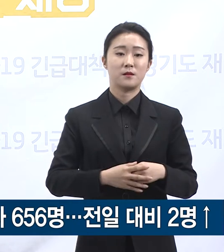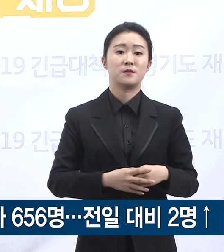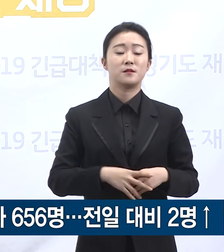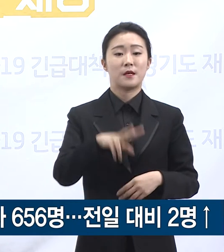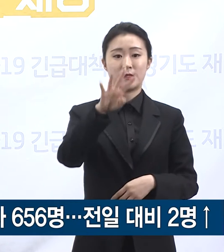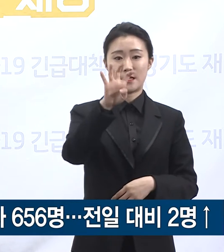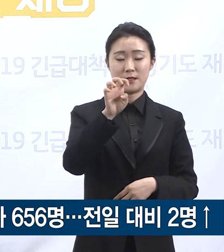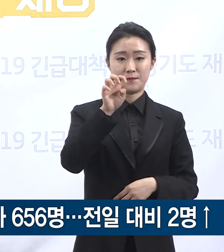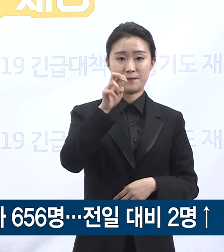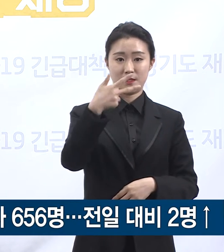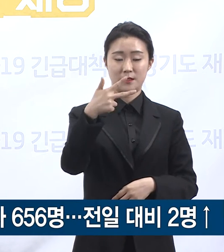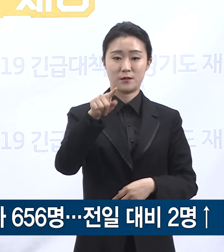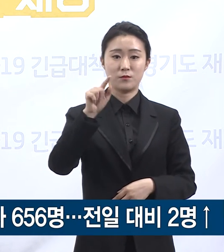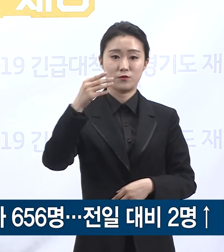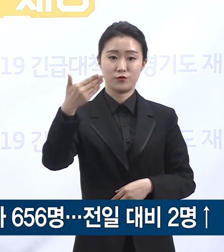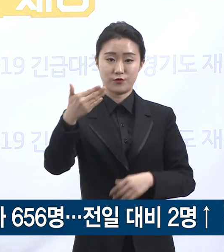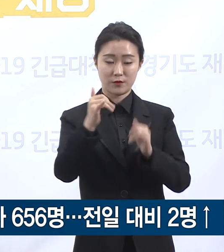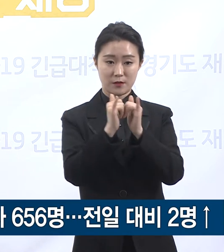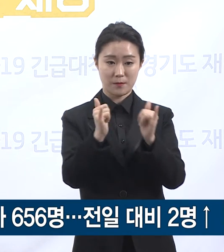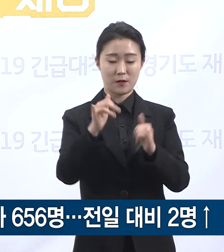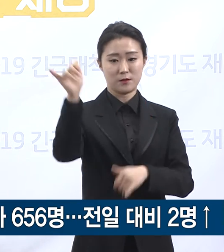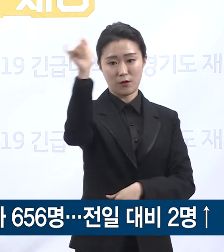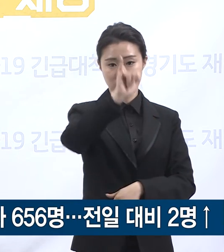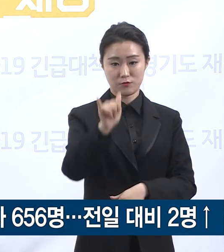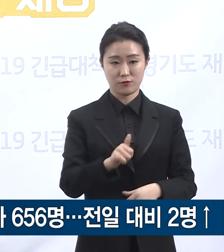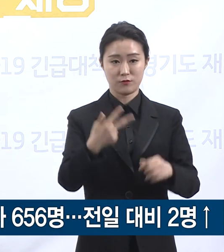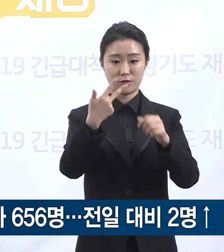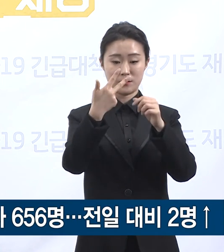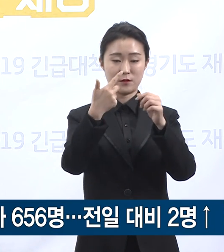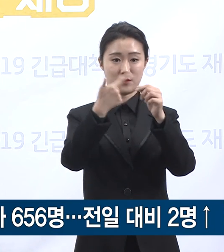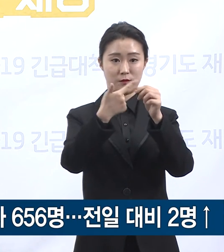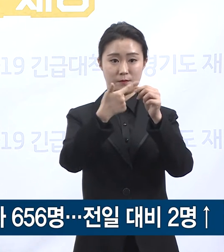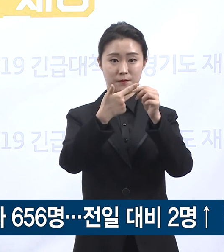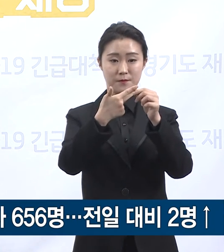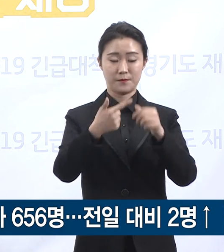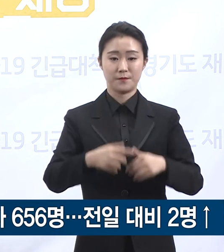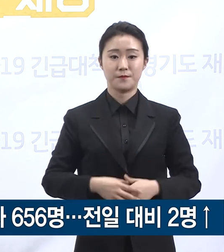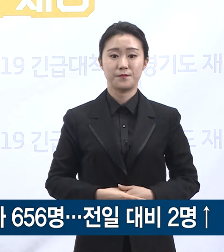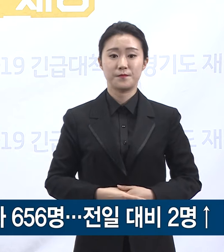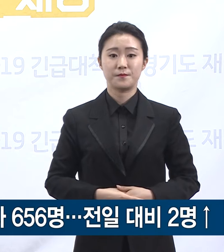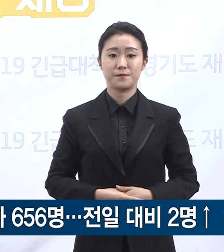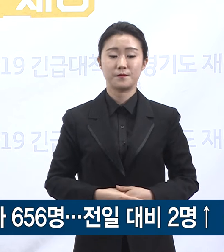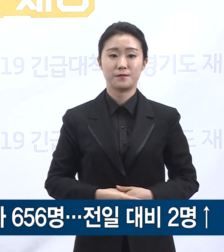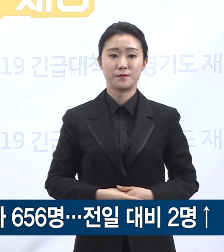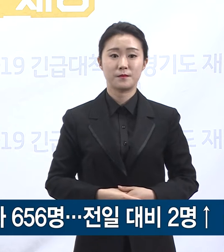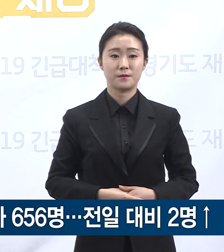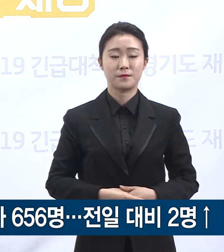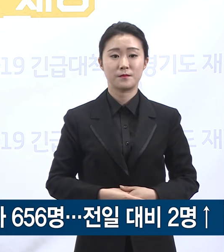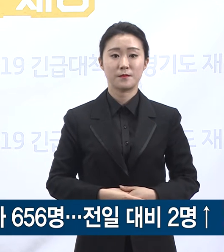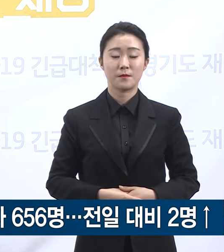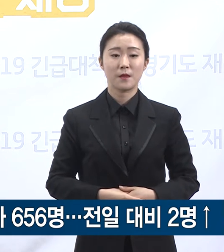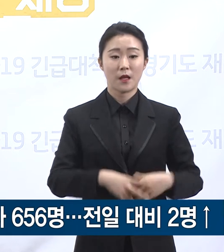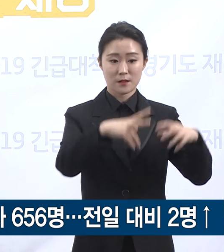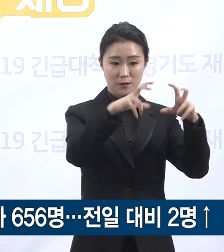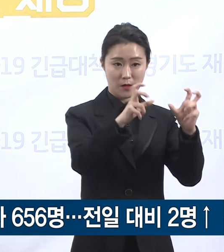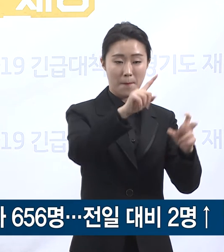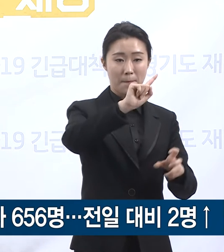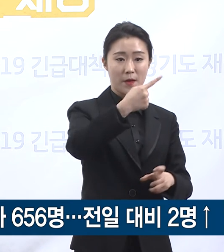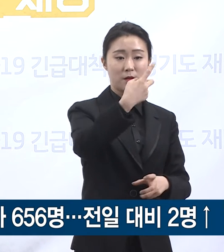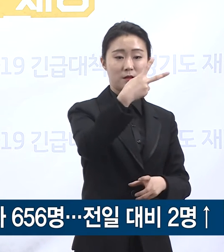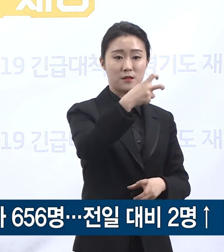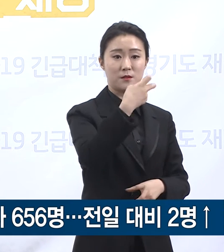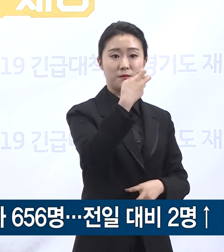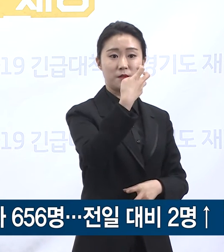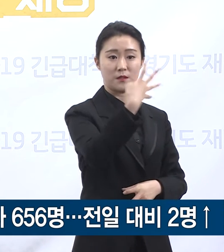.9명으로 전국 17개 시도 중 여섯 번째입니다. 시군별로 보면 성남시 124명,